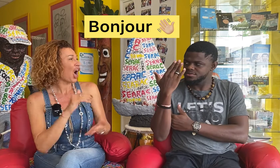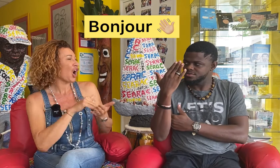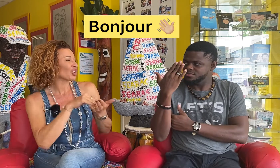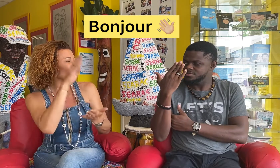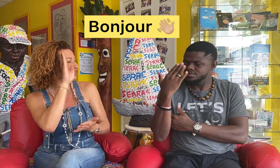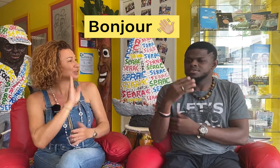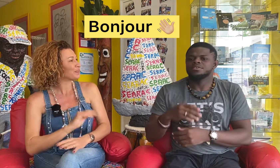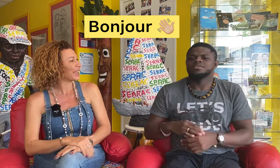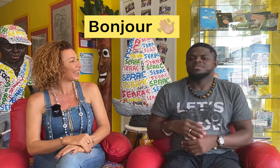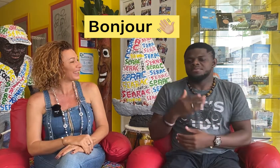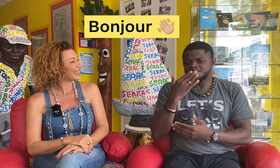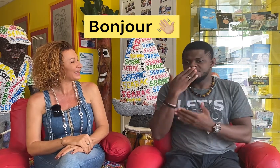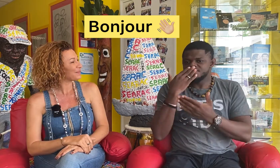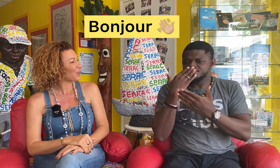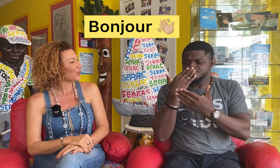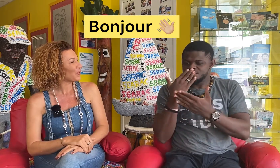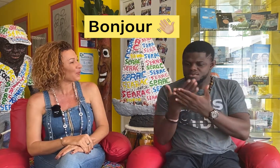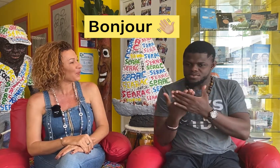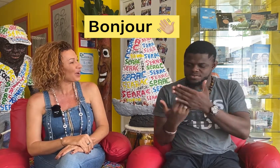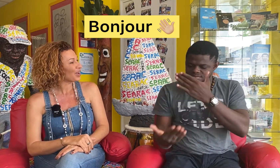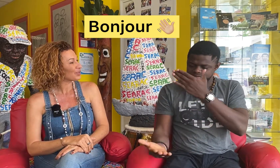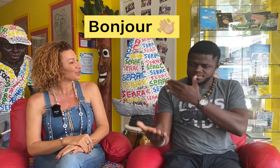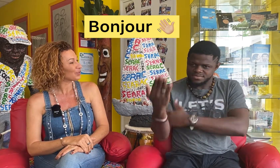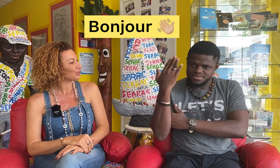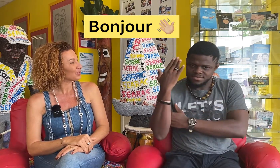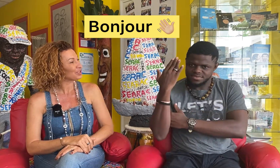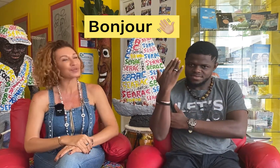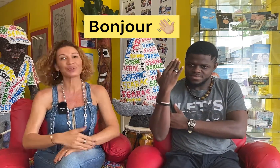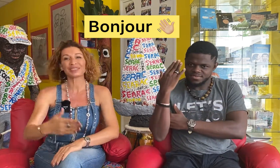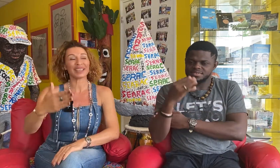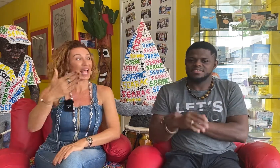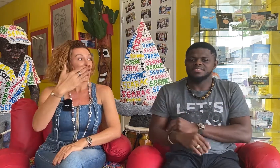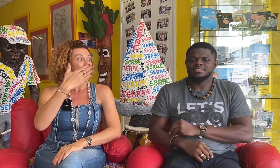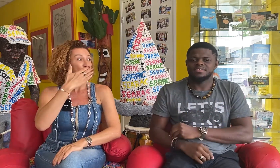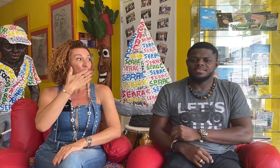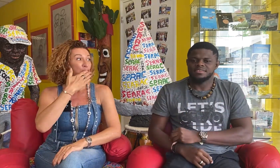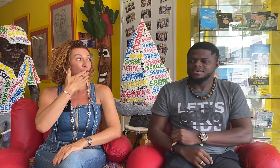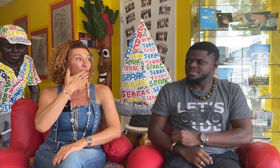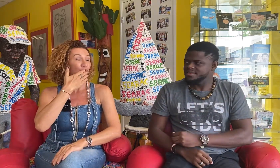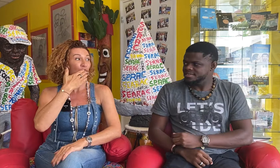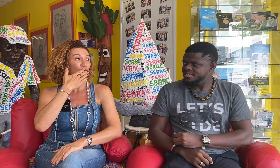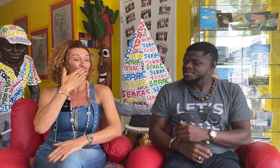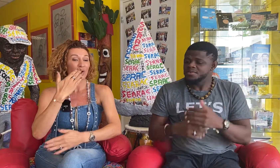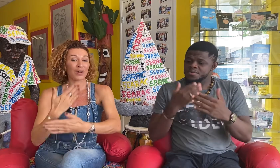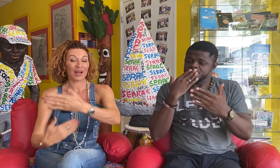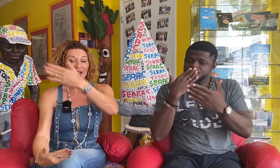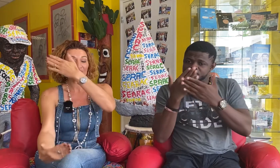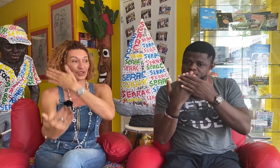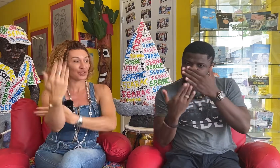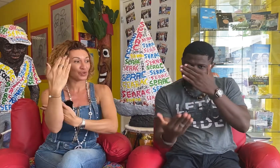Encore, s'il te plaît. Bonjour. Donc chez vous, c'est bonjour.